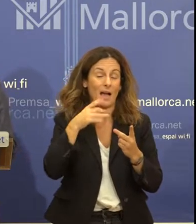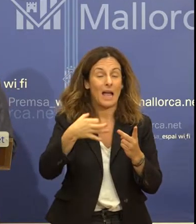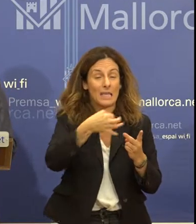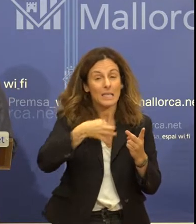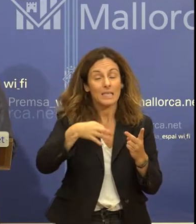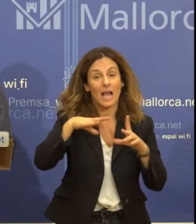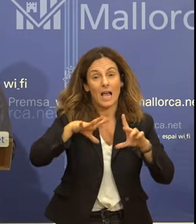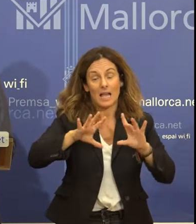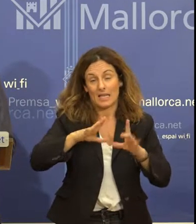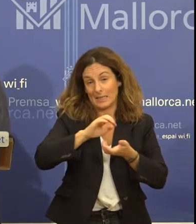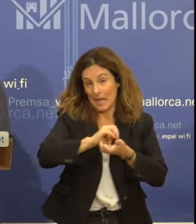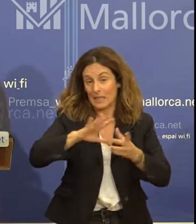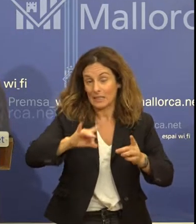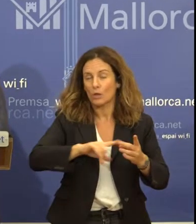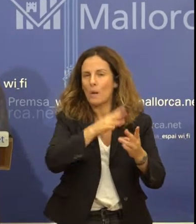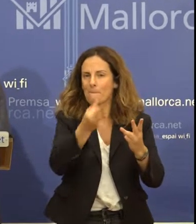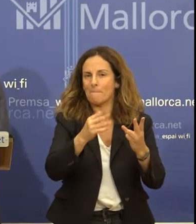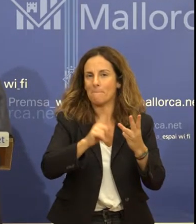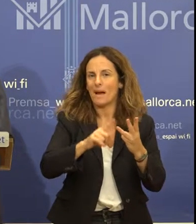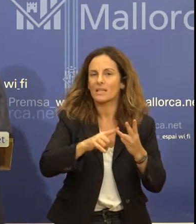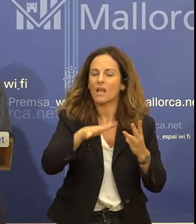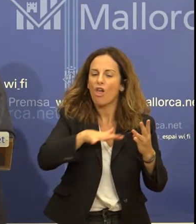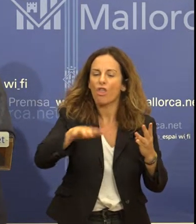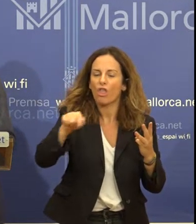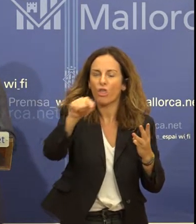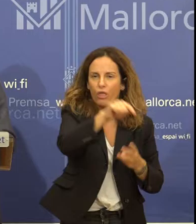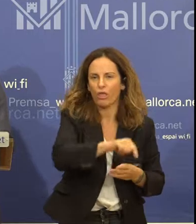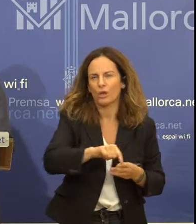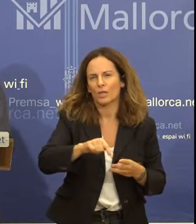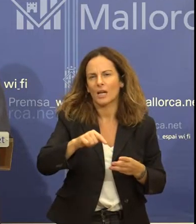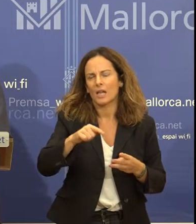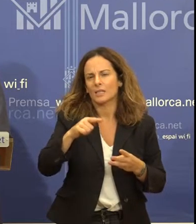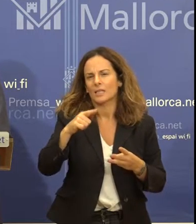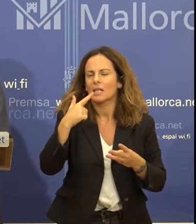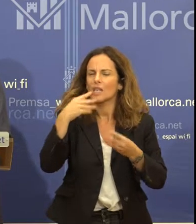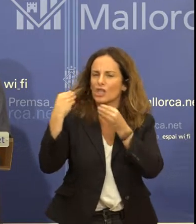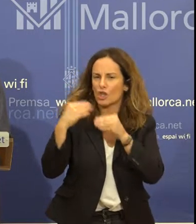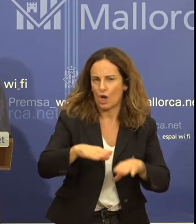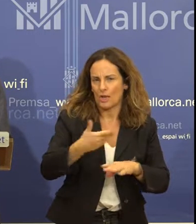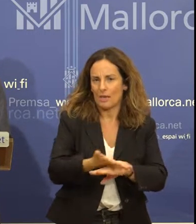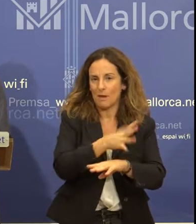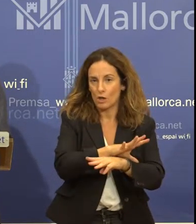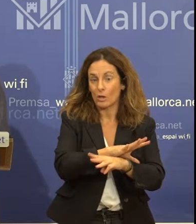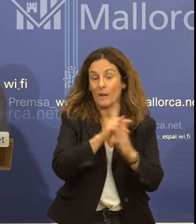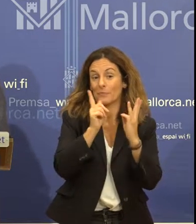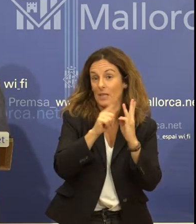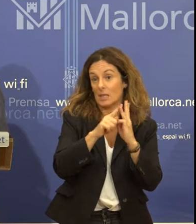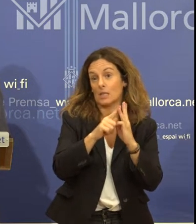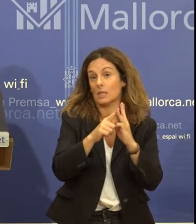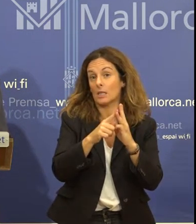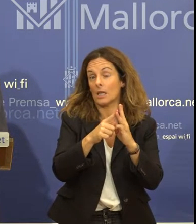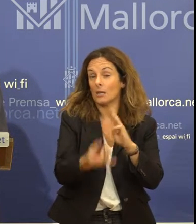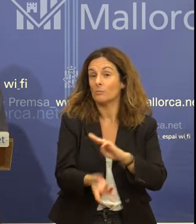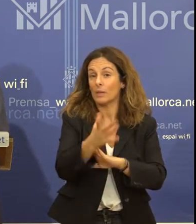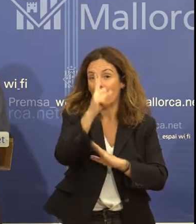la història i el lloc en memòria de Mallorca. És un projecte que té el seu llançament previst per l'any